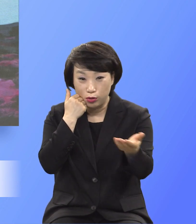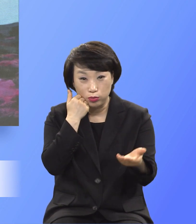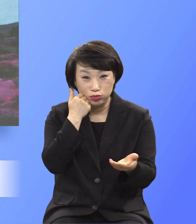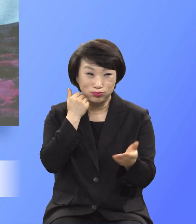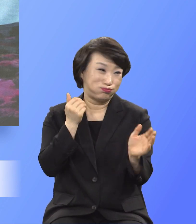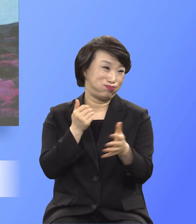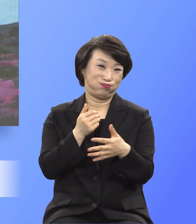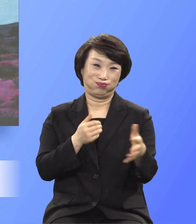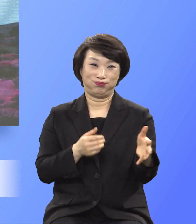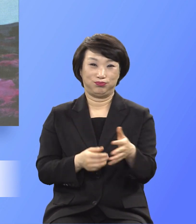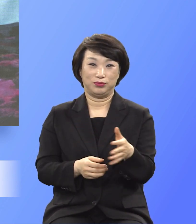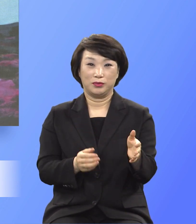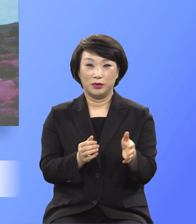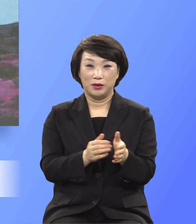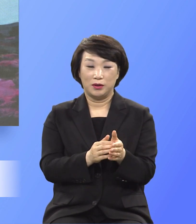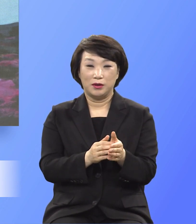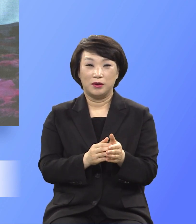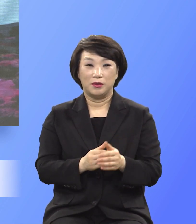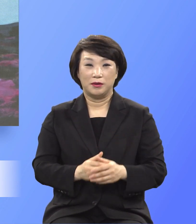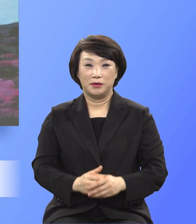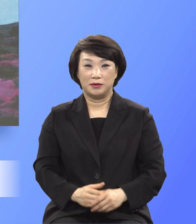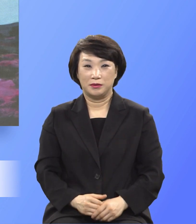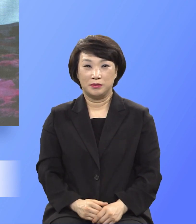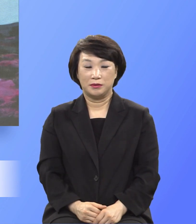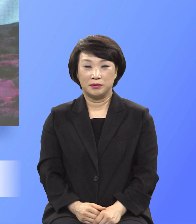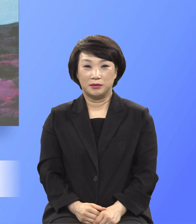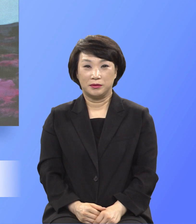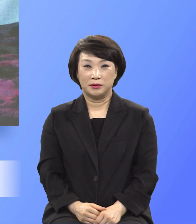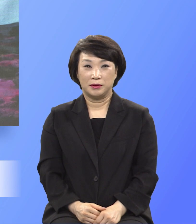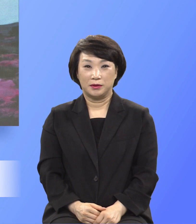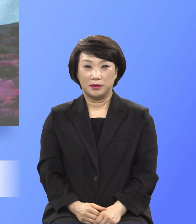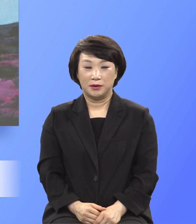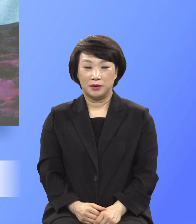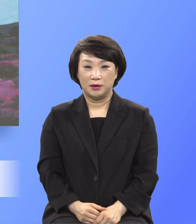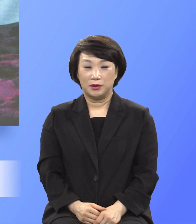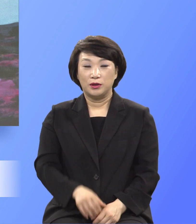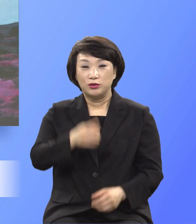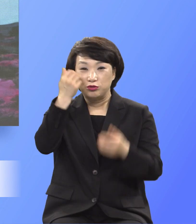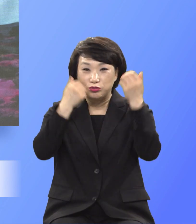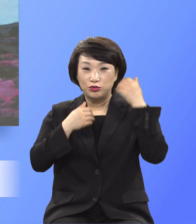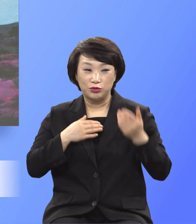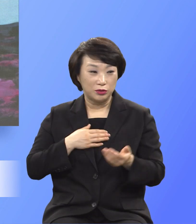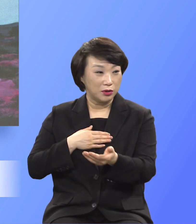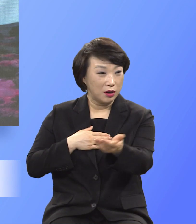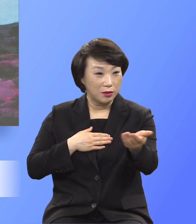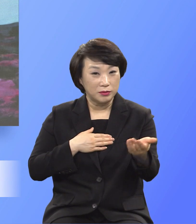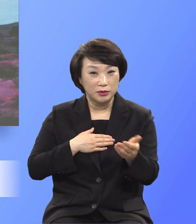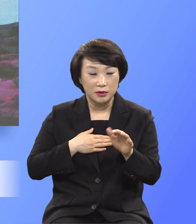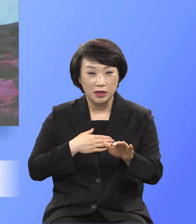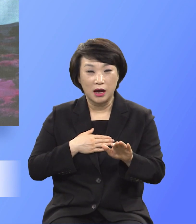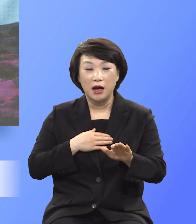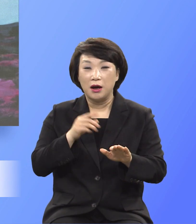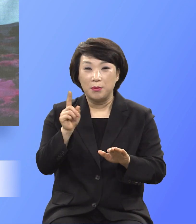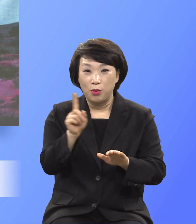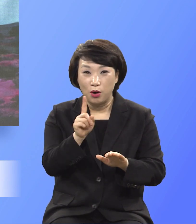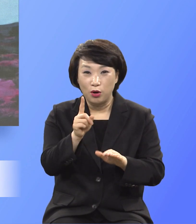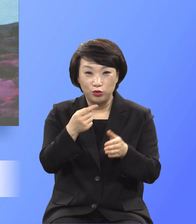가질 수 없는 이런 관계입니다. 어느 누구라도 무엇을 위해서든지